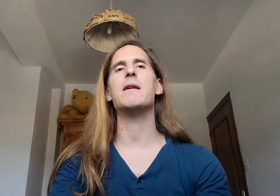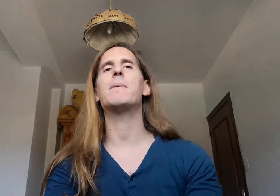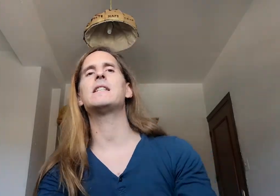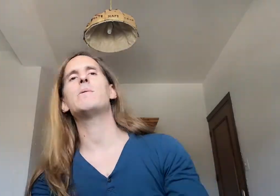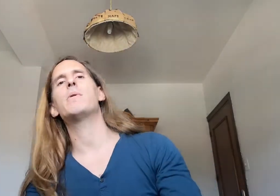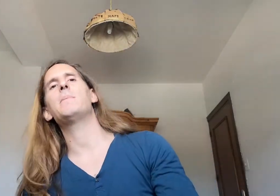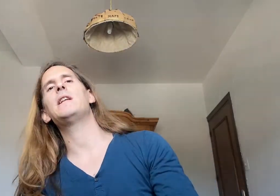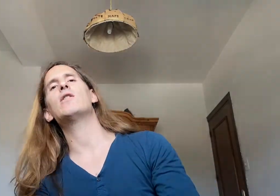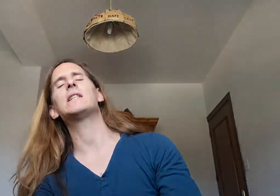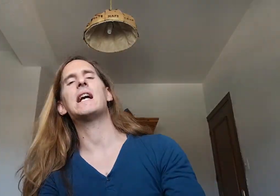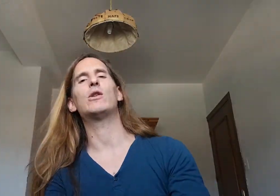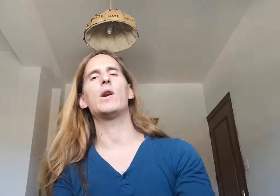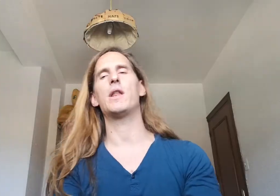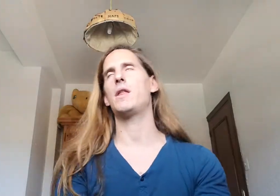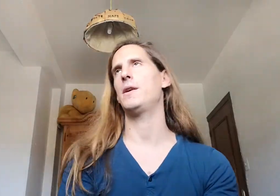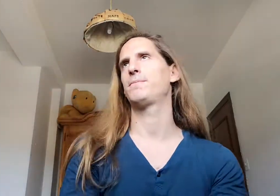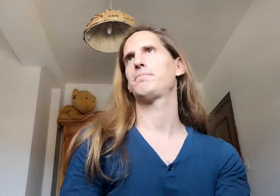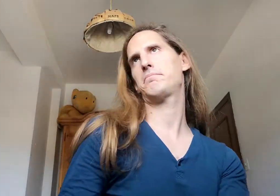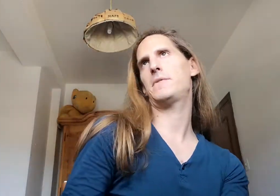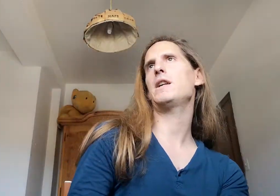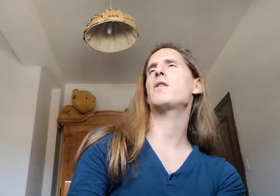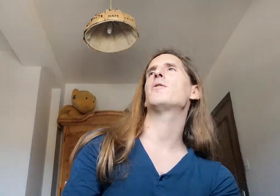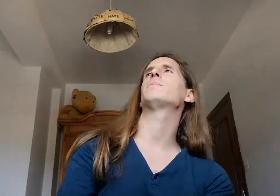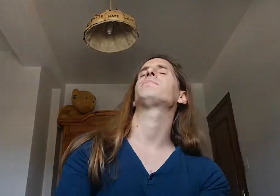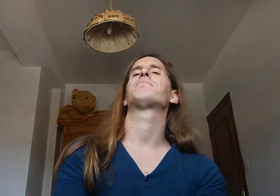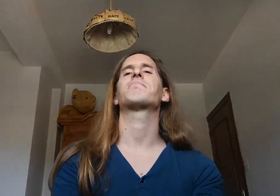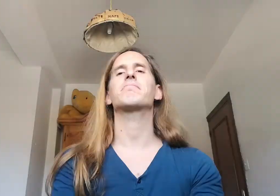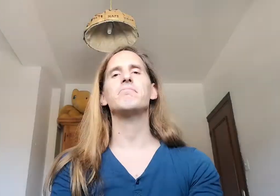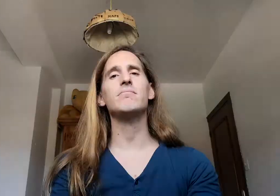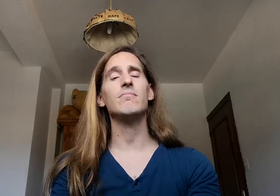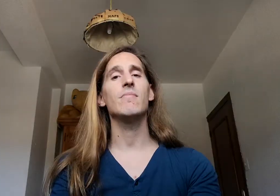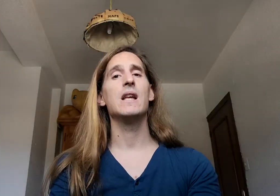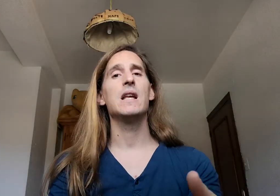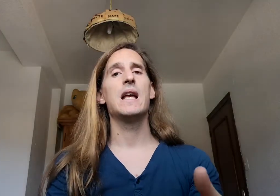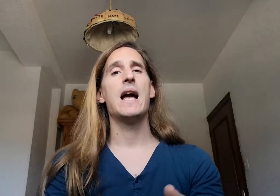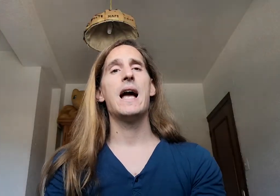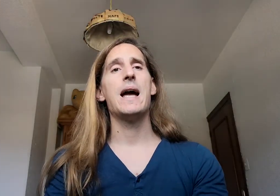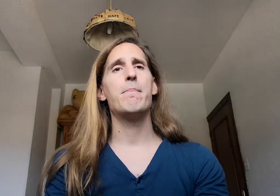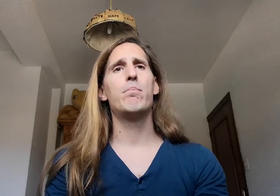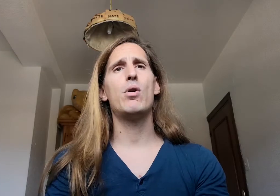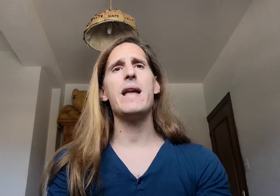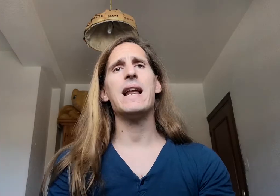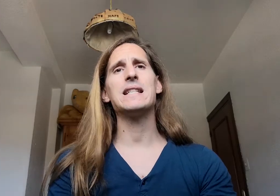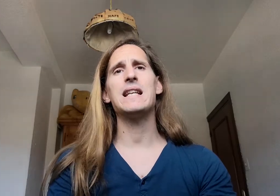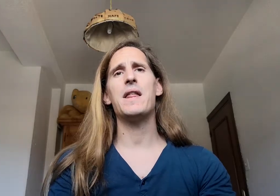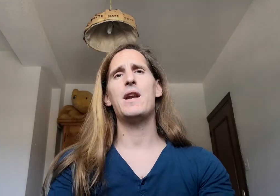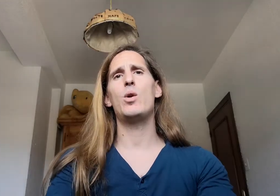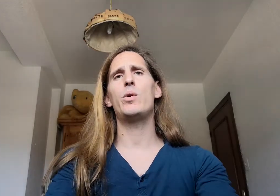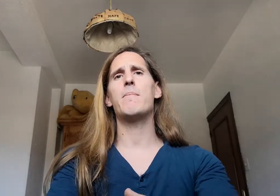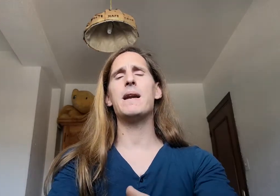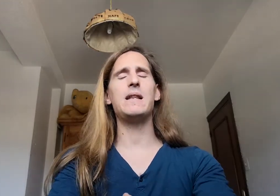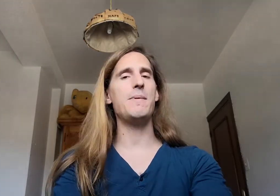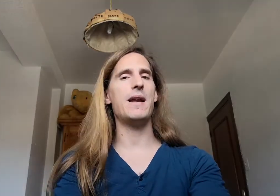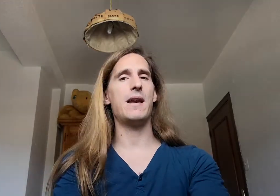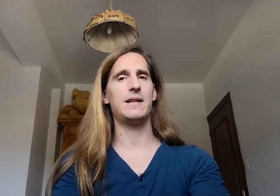el máximo permitido es 14 bueno voy a clase de danza los lunes martes y viernes